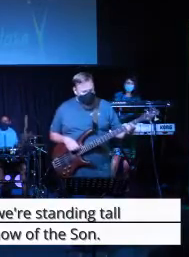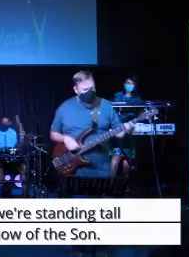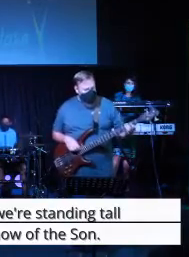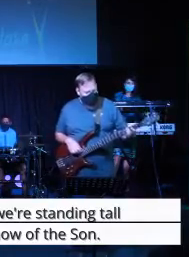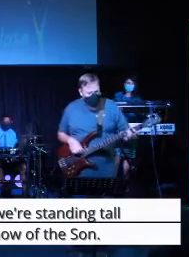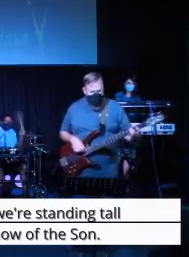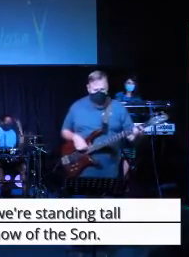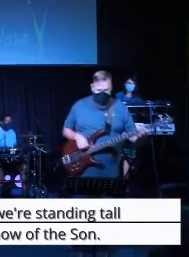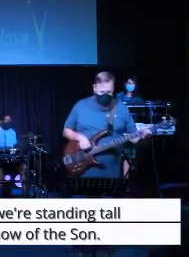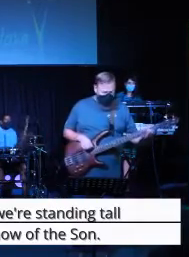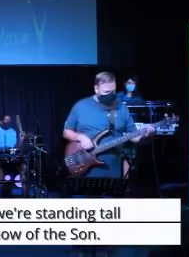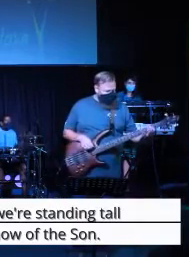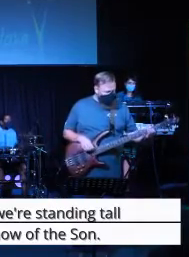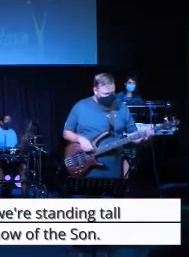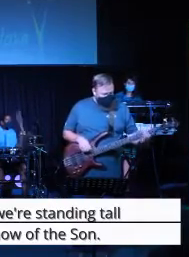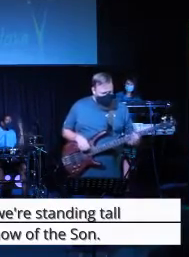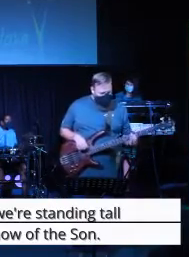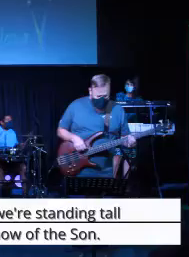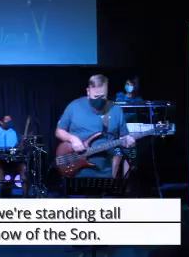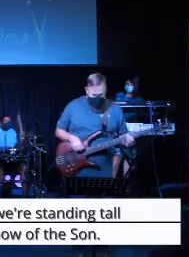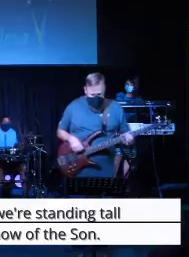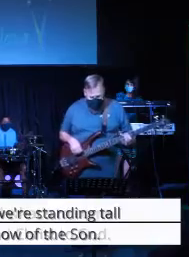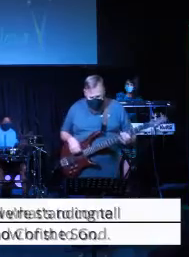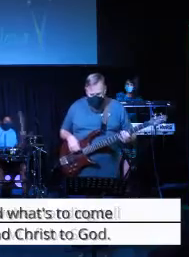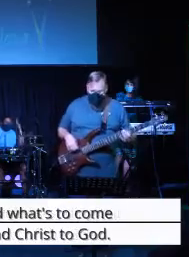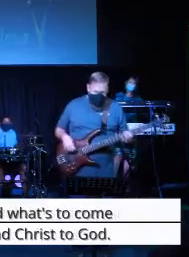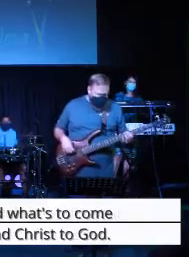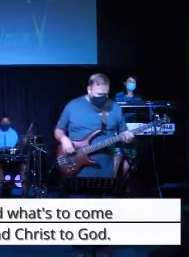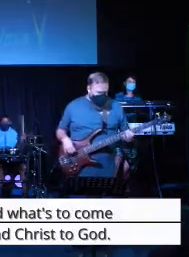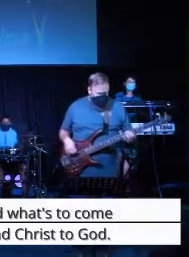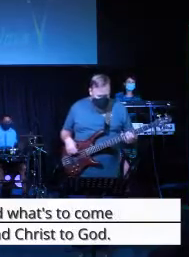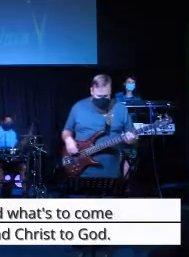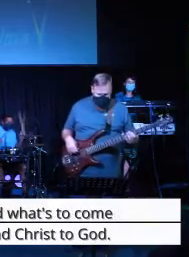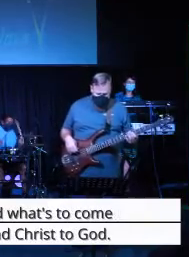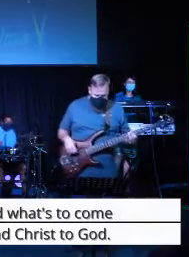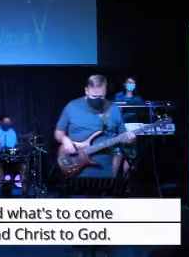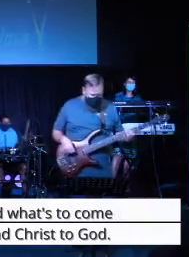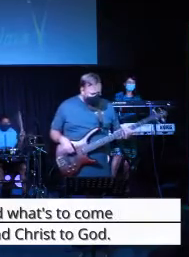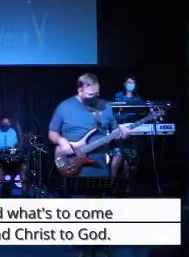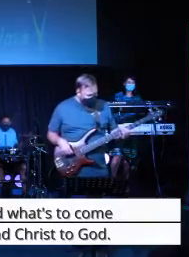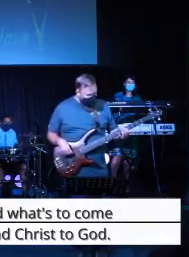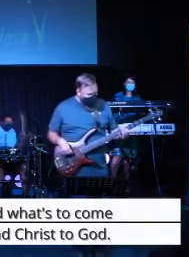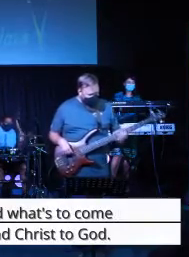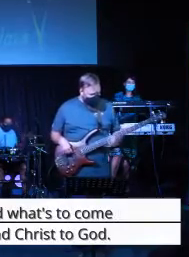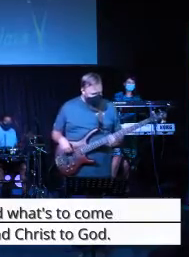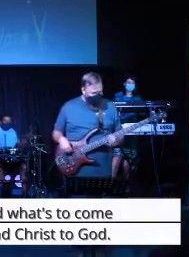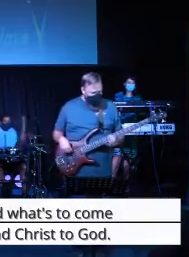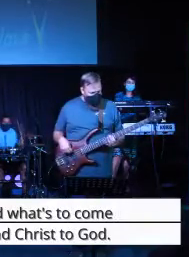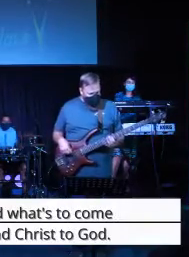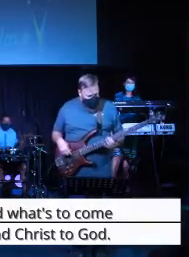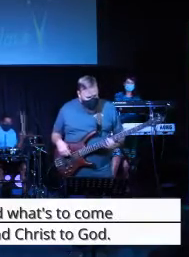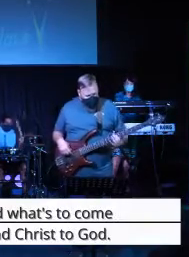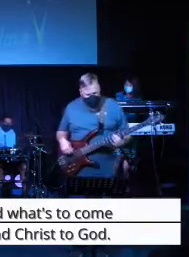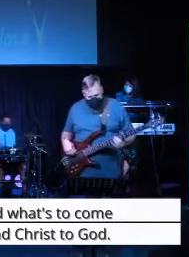now of the sun all life and death and what's to come